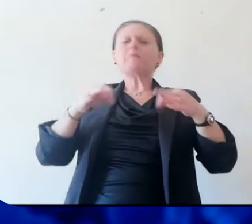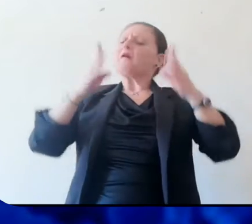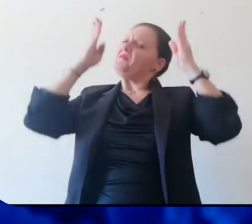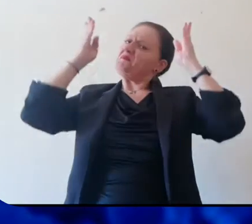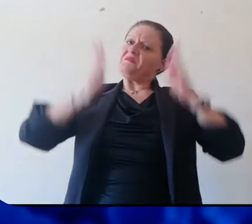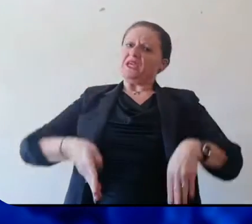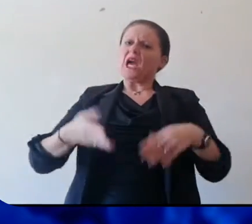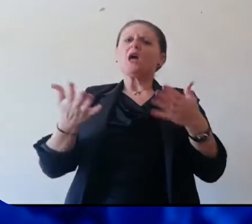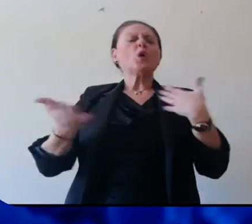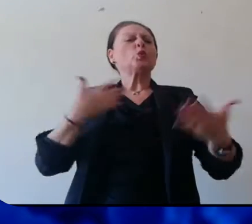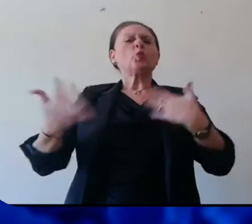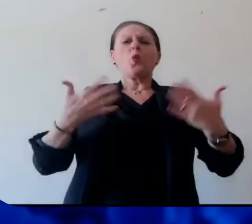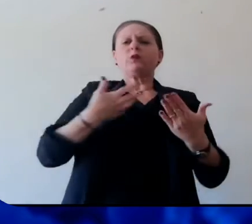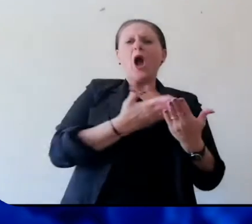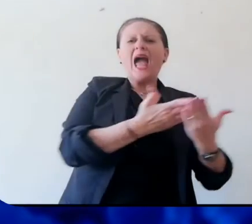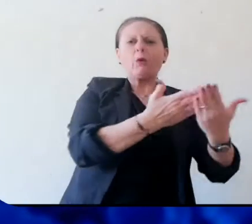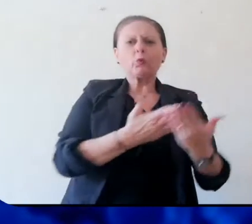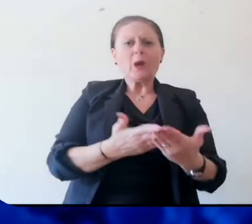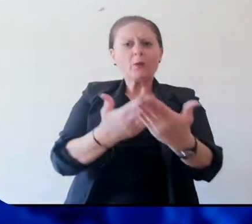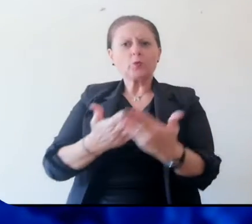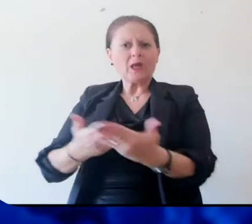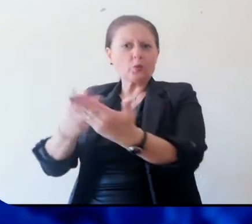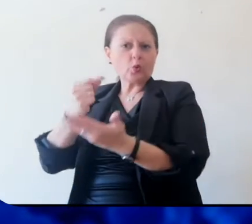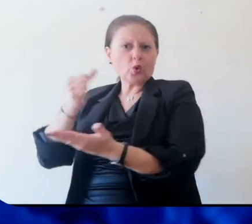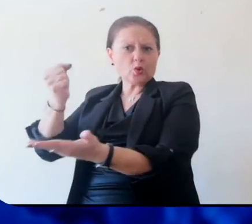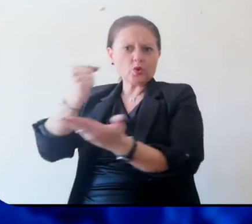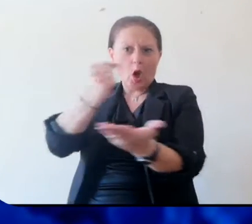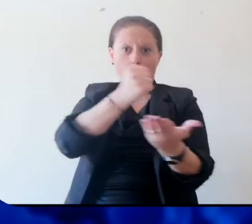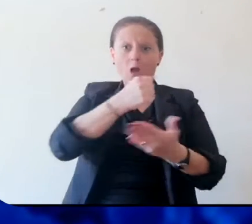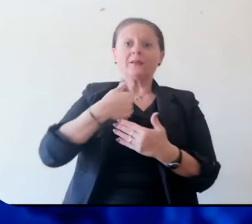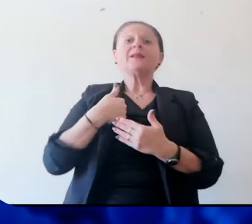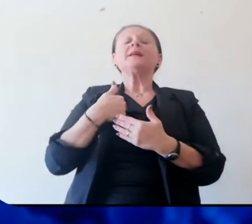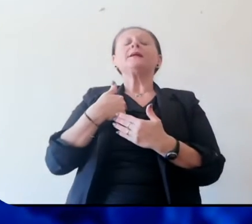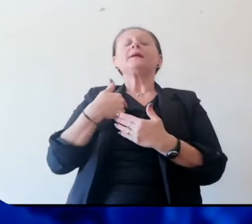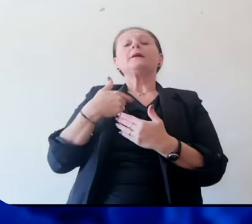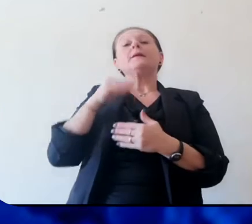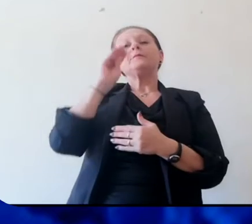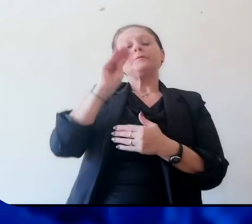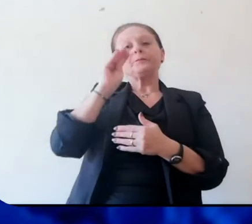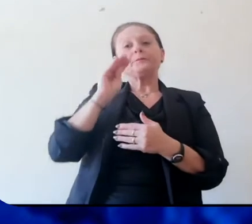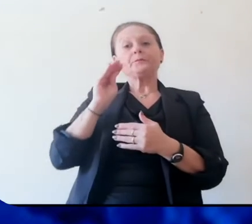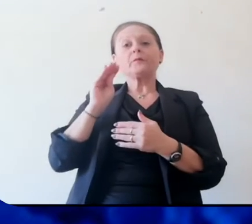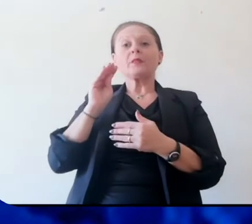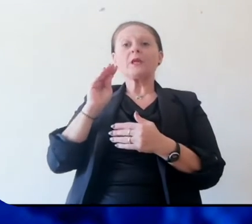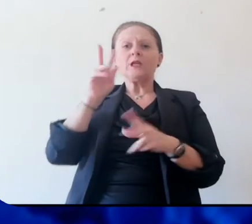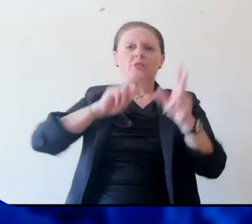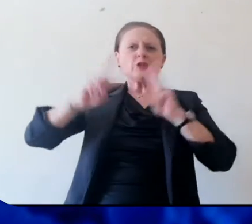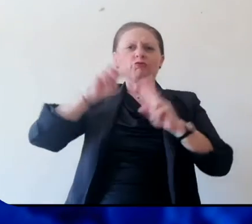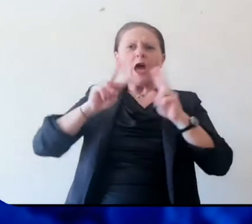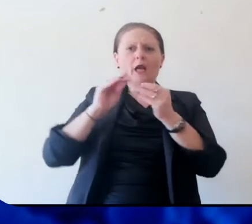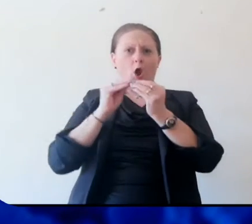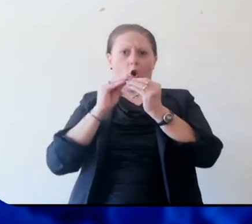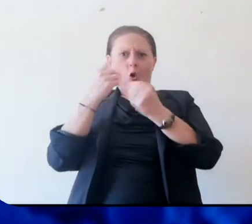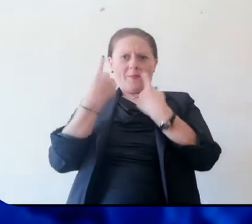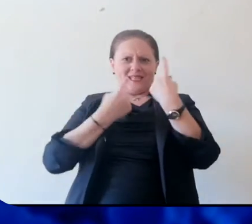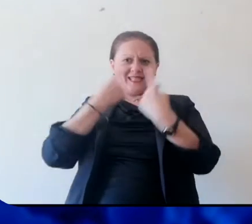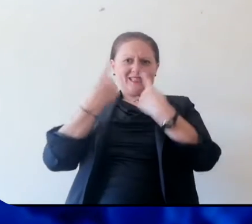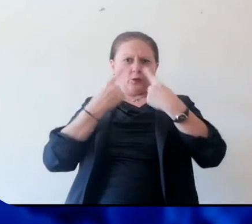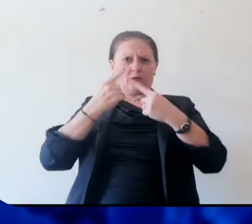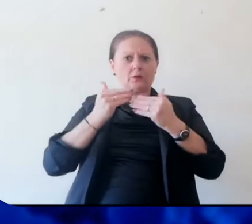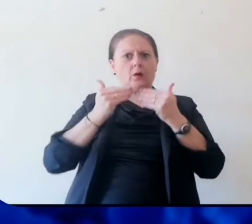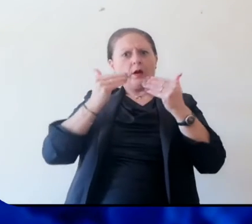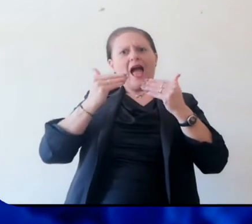subito a dare concretamente aiuto a chi ne ha bisogno. Vi chiedo di seguire passo passo gli sviluppi della